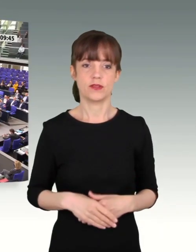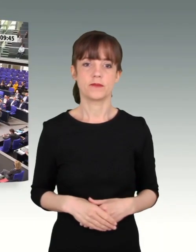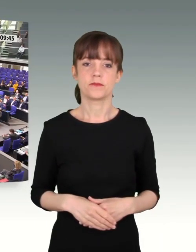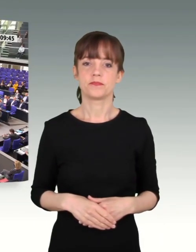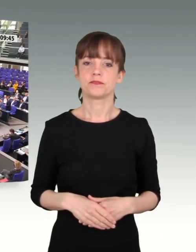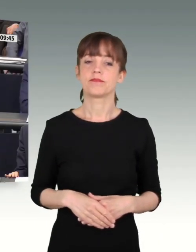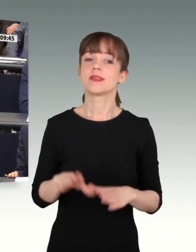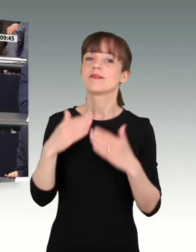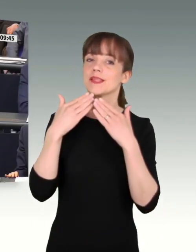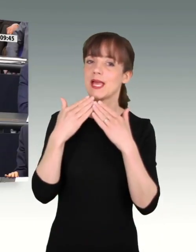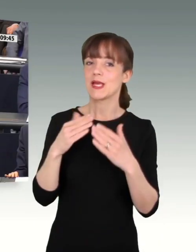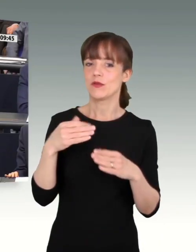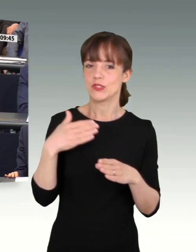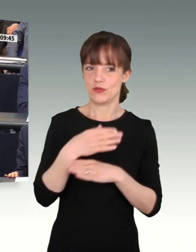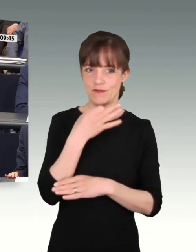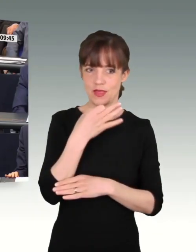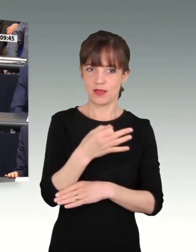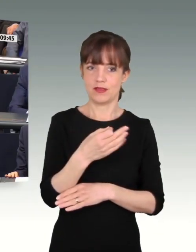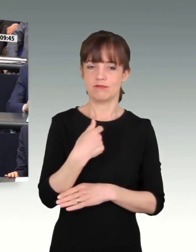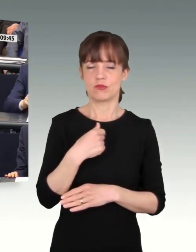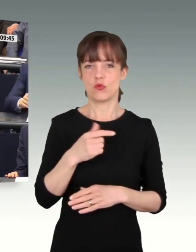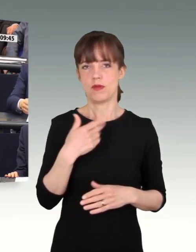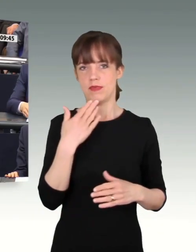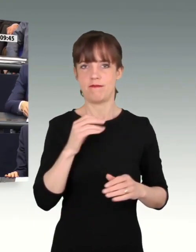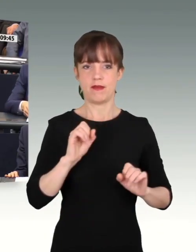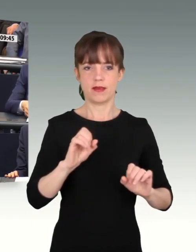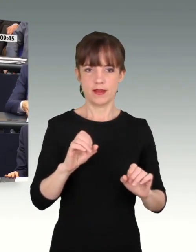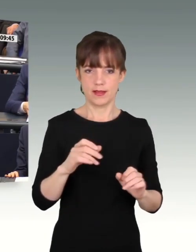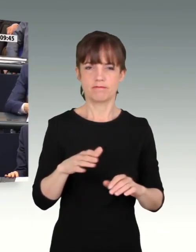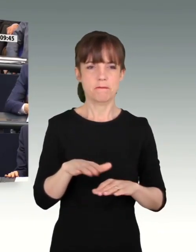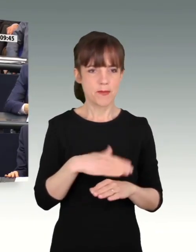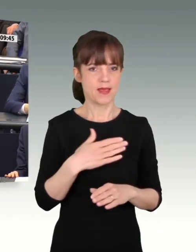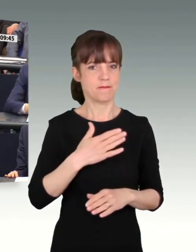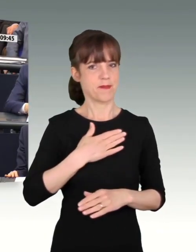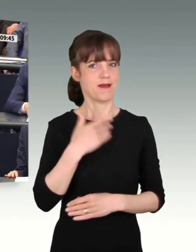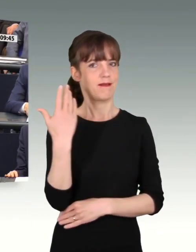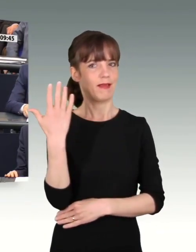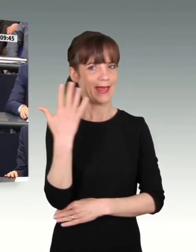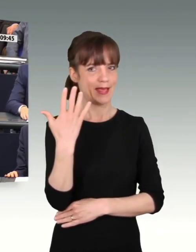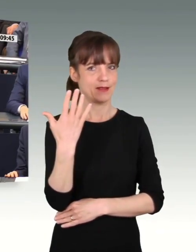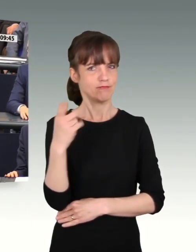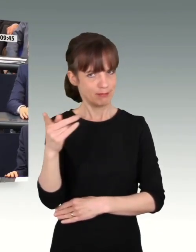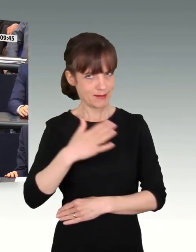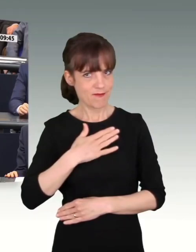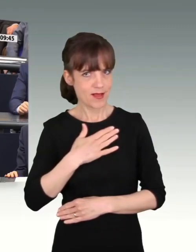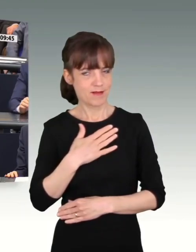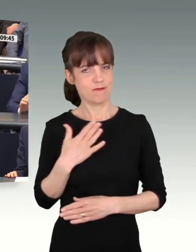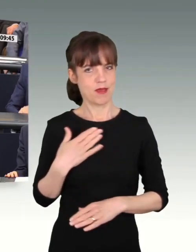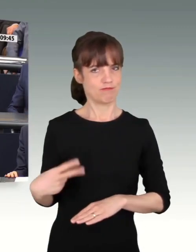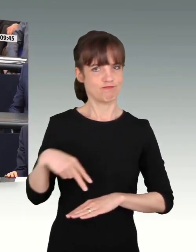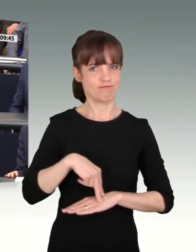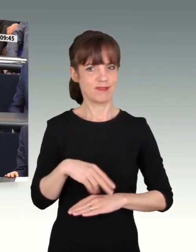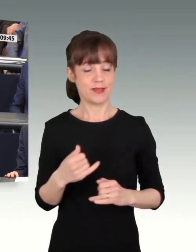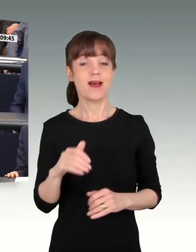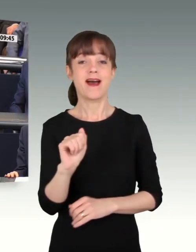Frau Strack-Zimmermann, vielen Dank für die Zwischenfrage, dass ich mich hier auch noch mal erklären kann. Ich merke, die Rede hat Ihnen gefallen und auch mein Auftreten. Noch mal zur Klarstellung. Das